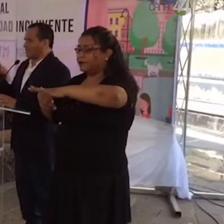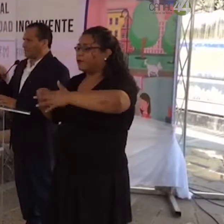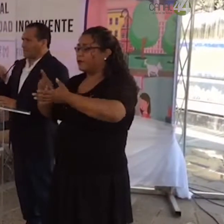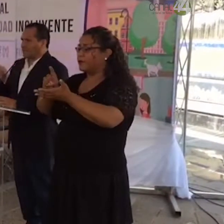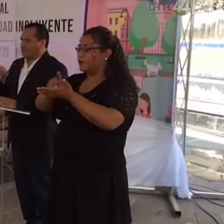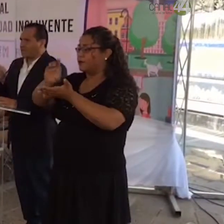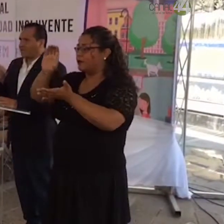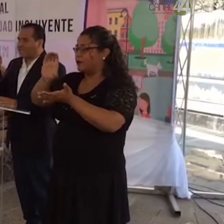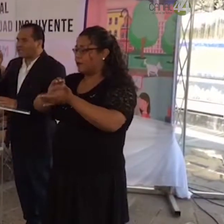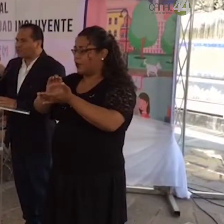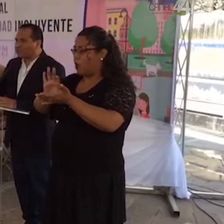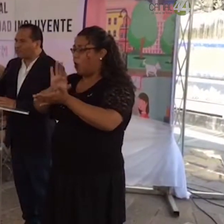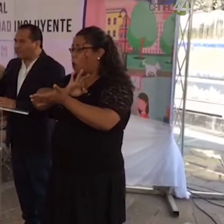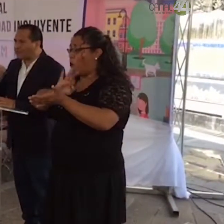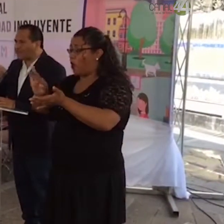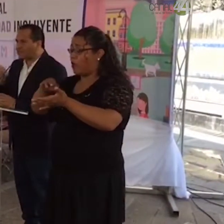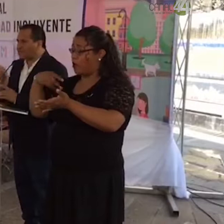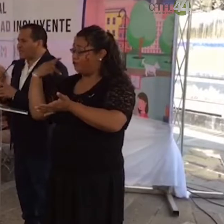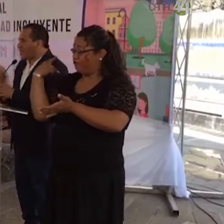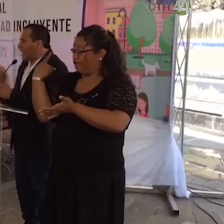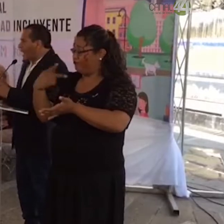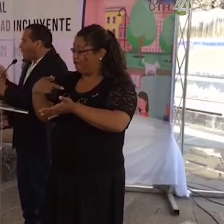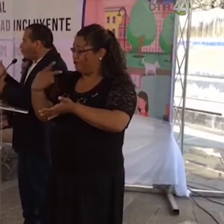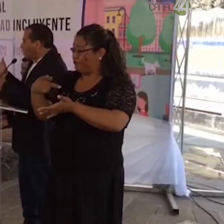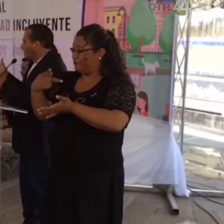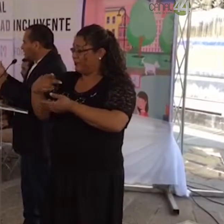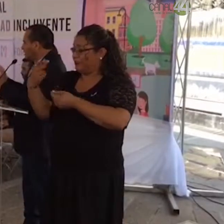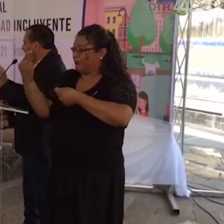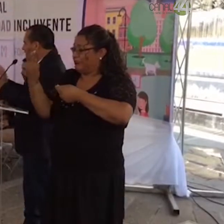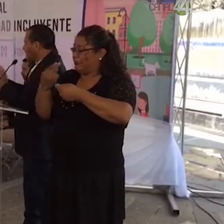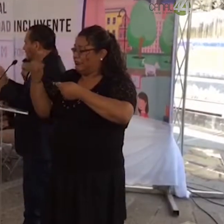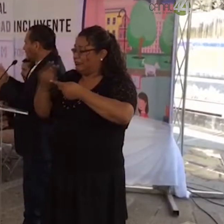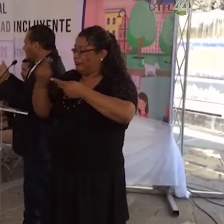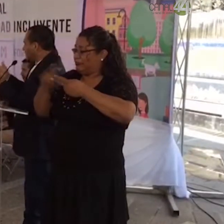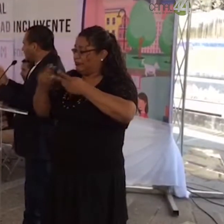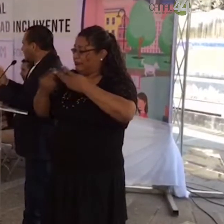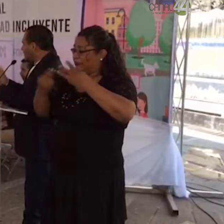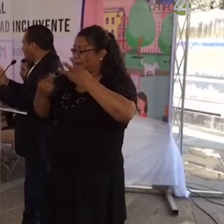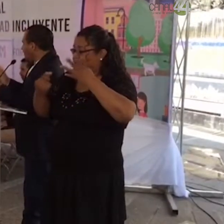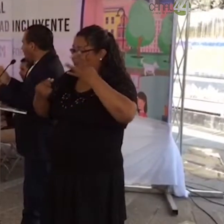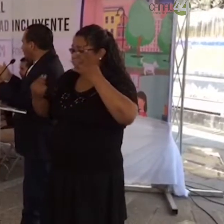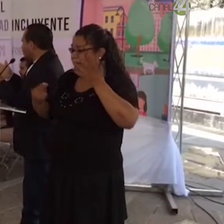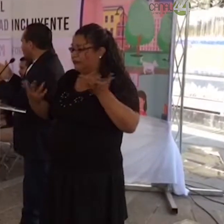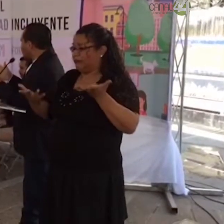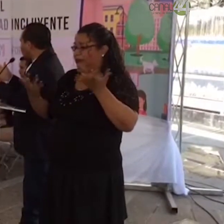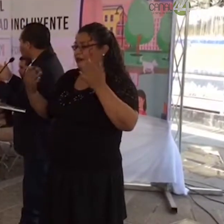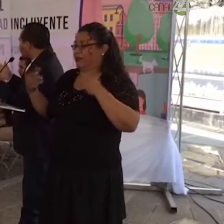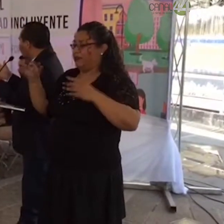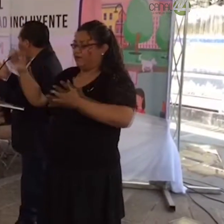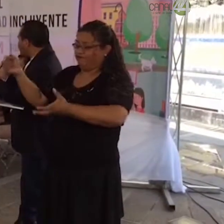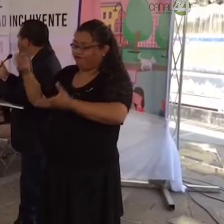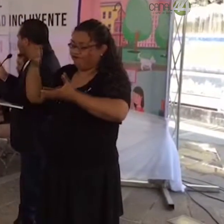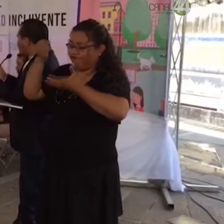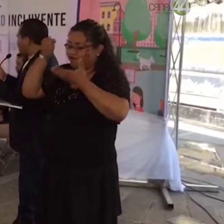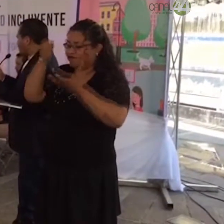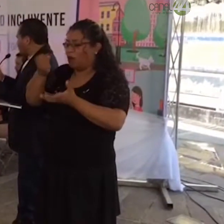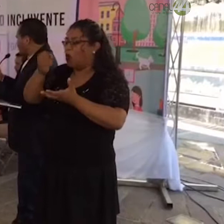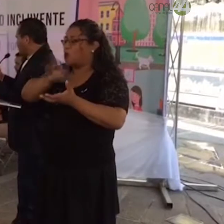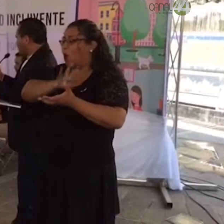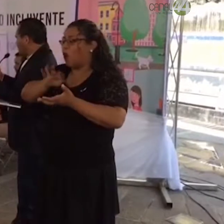la política dirigida a las personas con